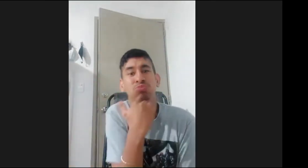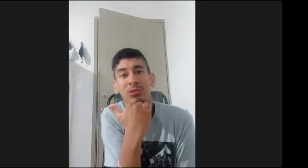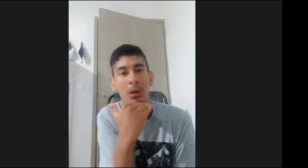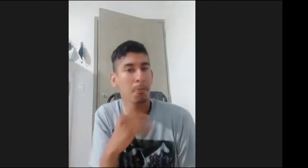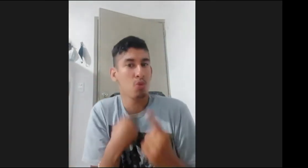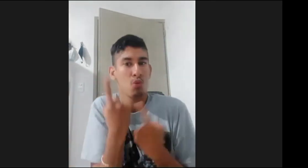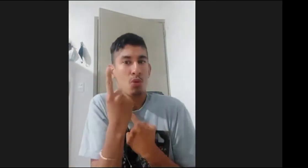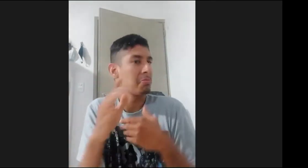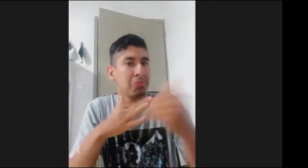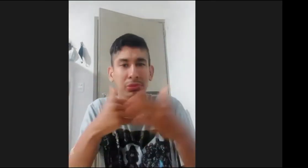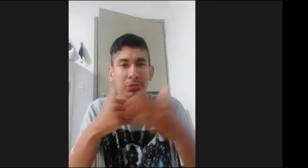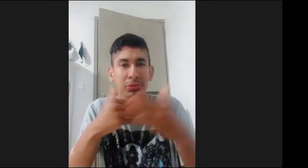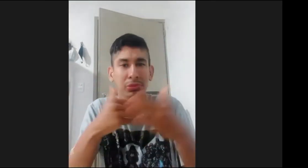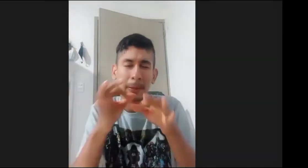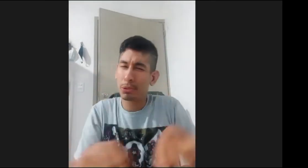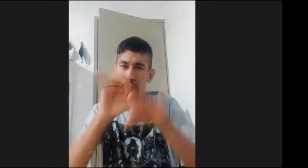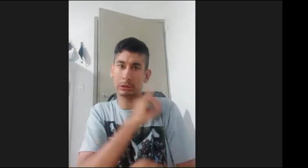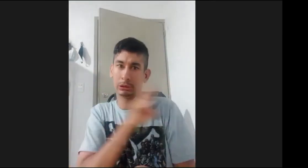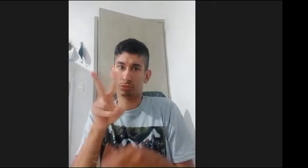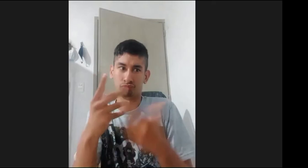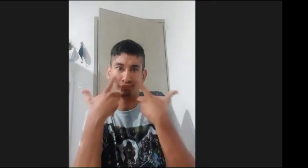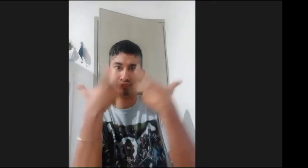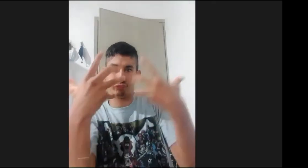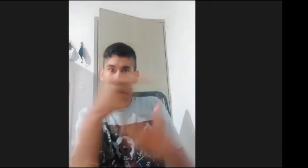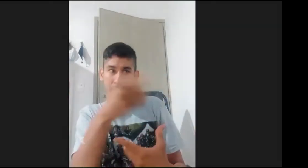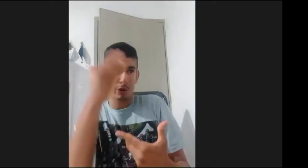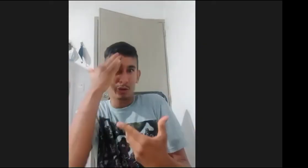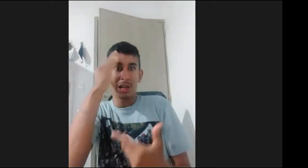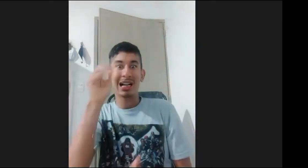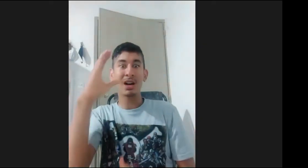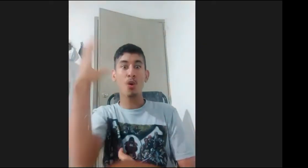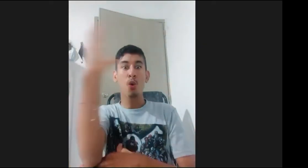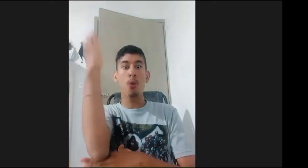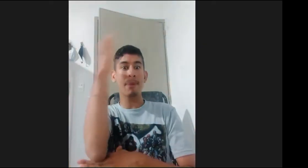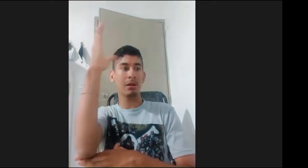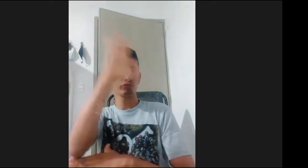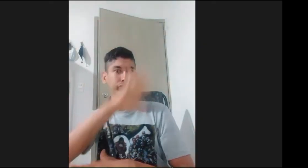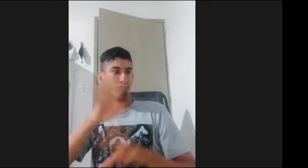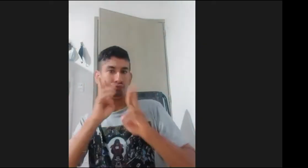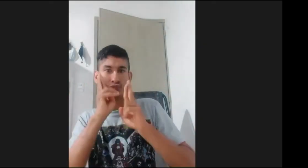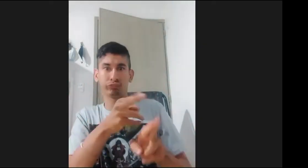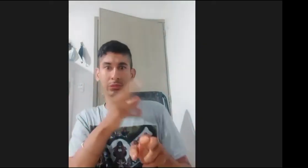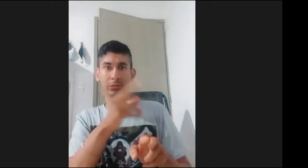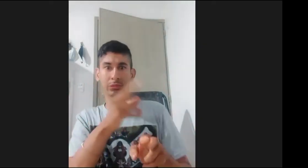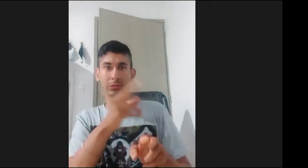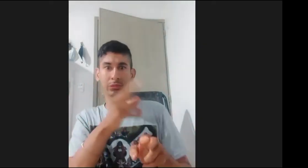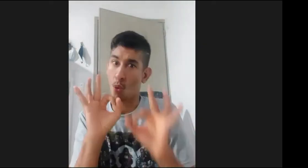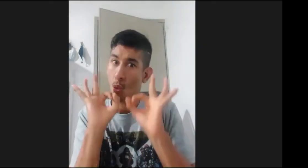eh noto no solamente que es mi caso sino que también lo veo pues repetido en otras situaciones a nivel por ejemplo